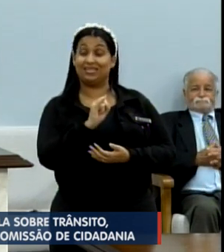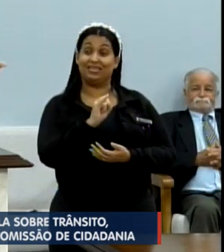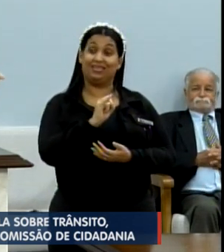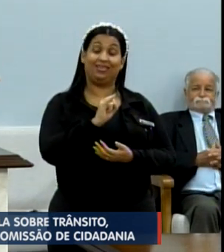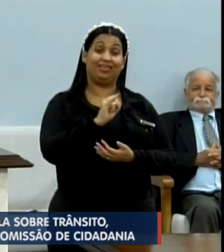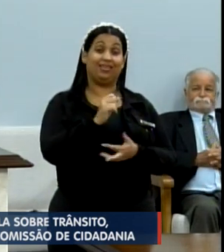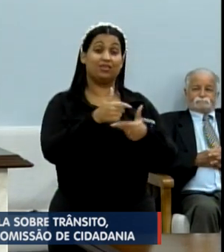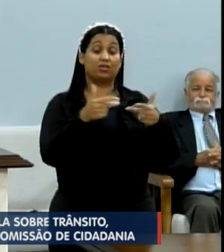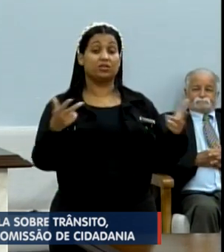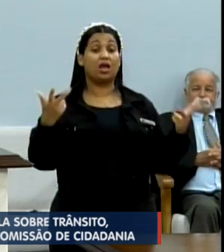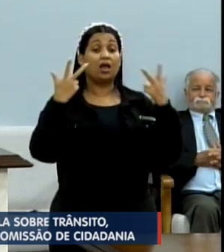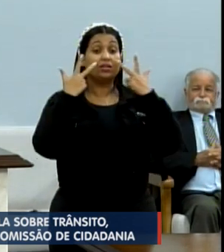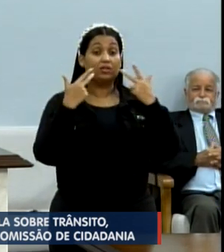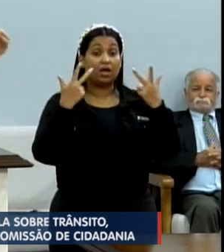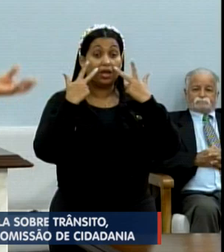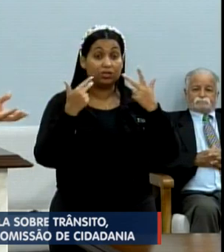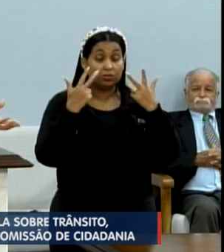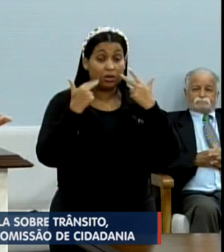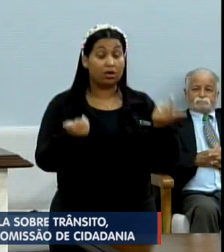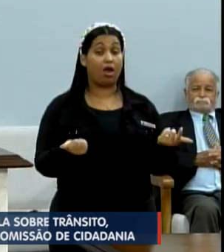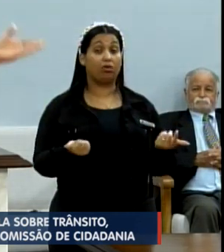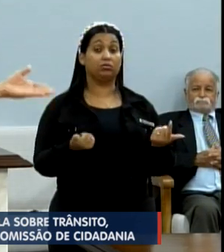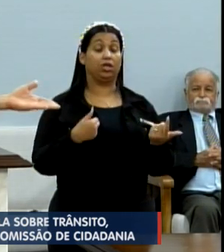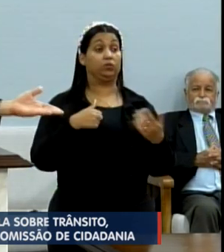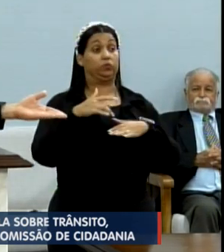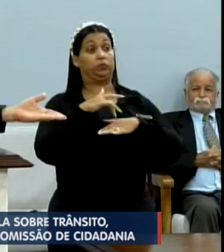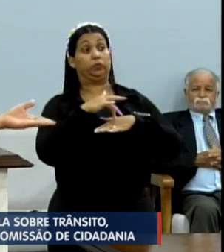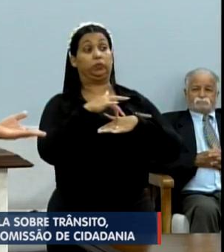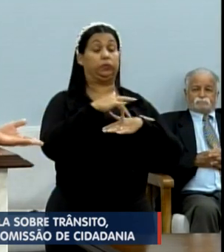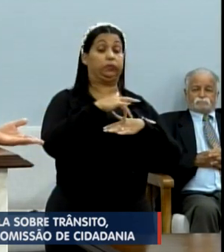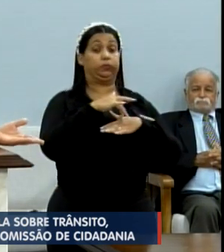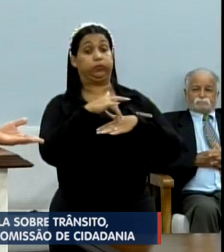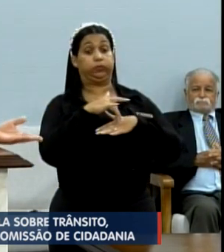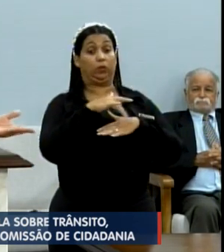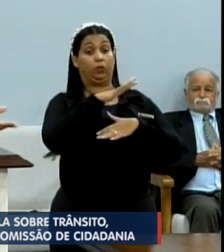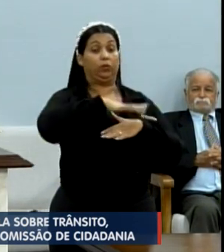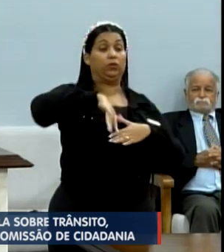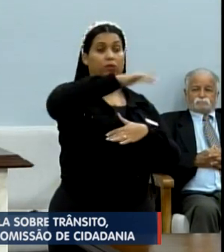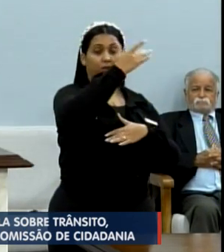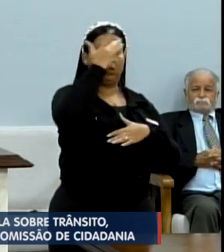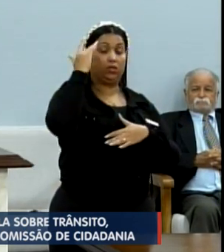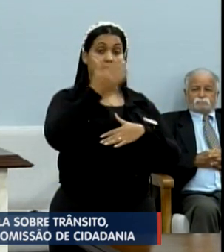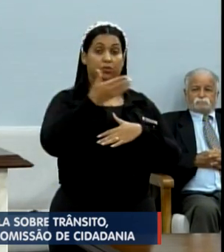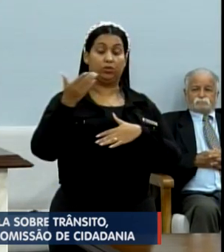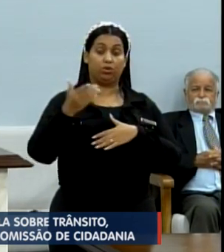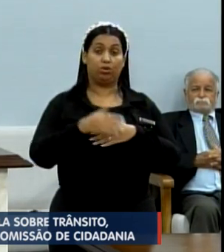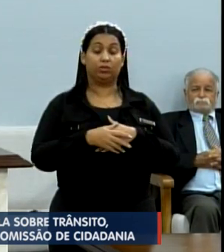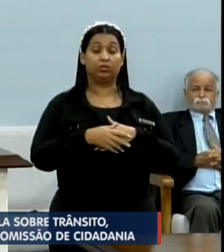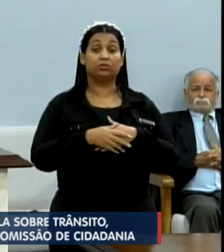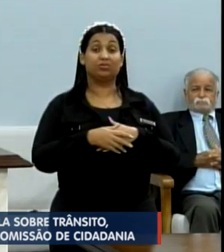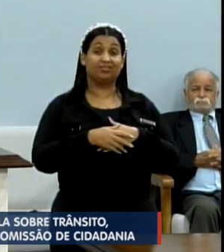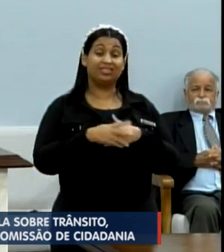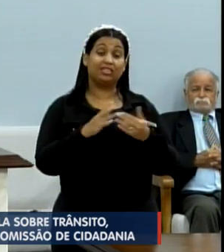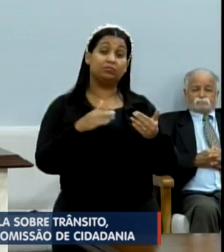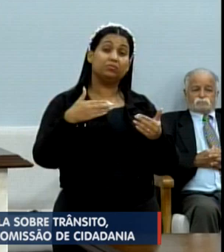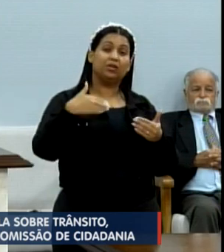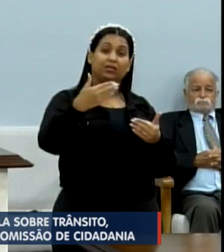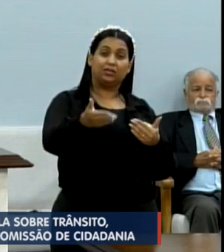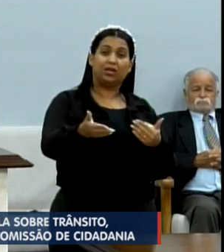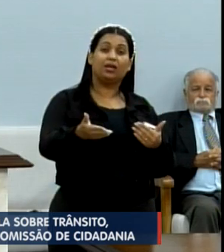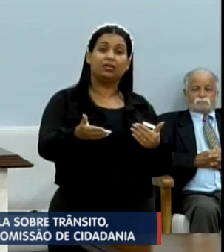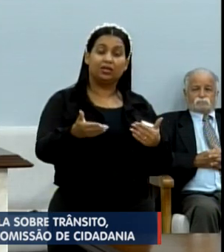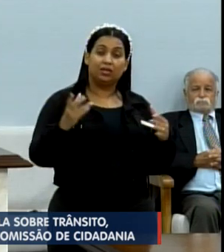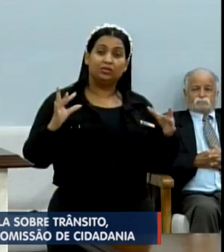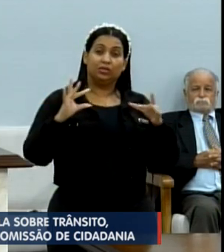fato natural e constitucional tem incomodado politicamente aqueles que pretendem se